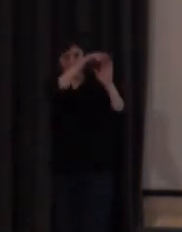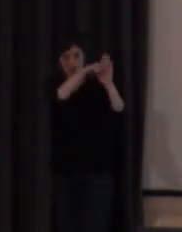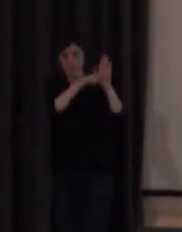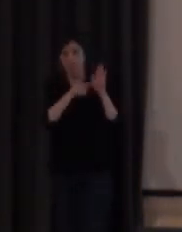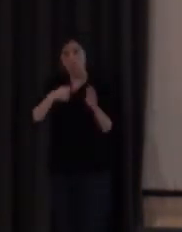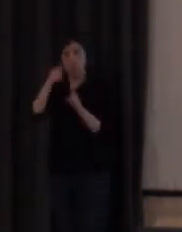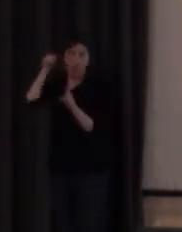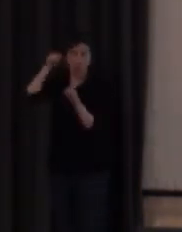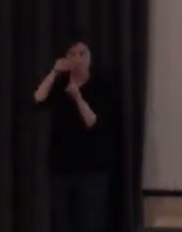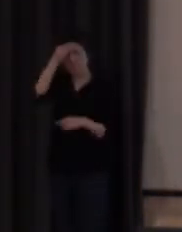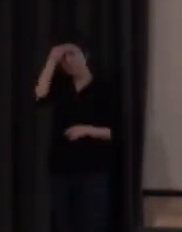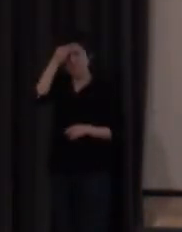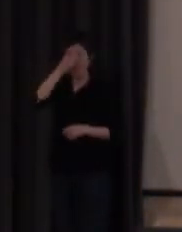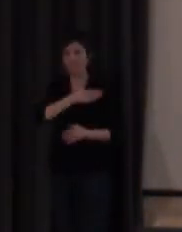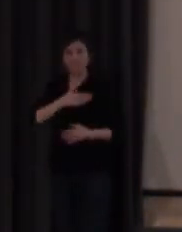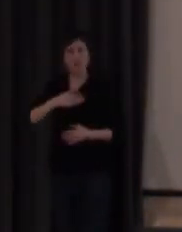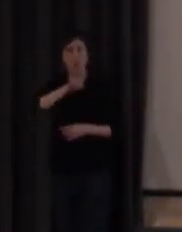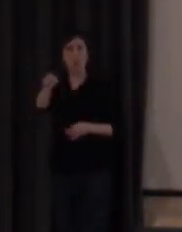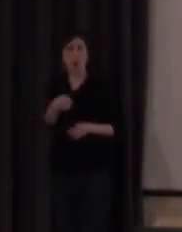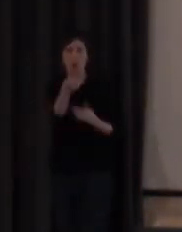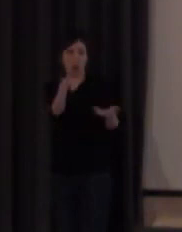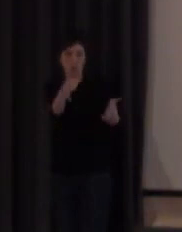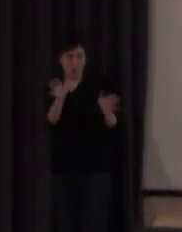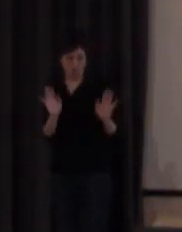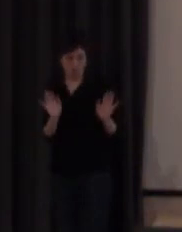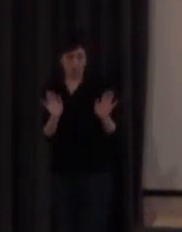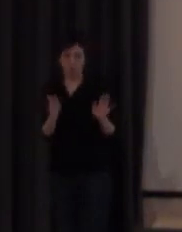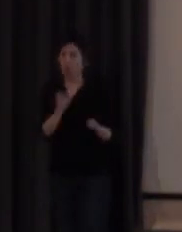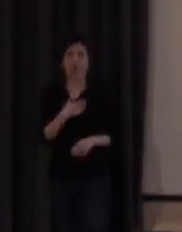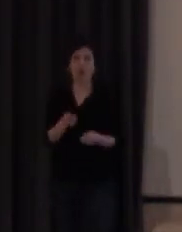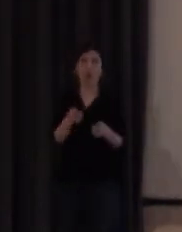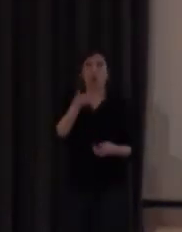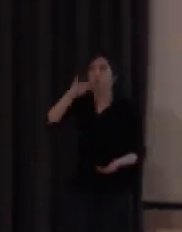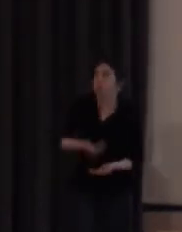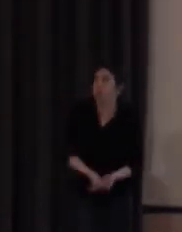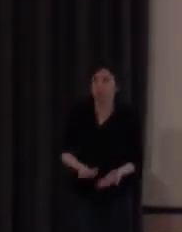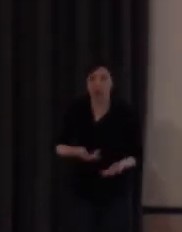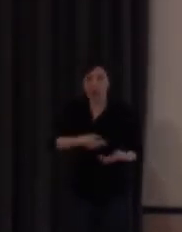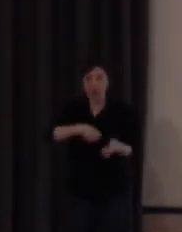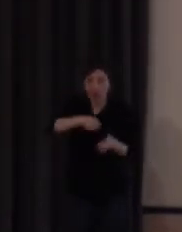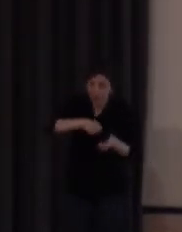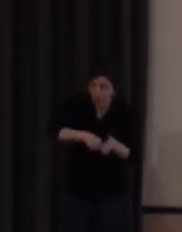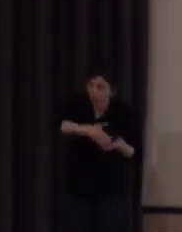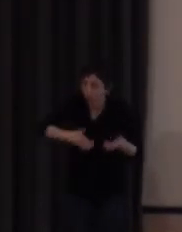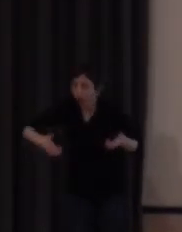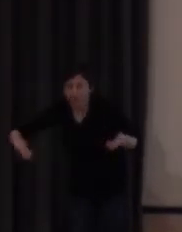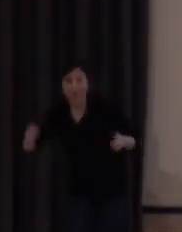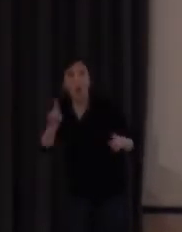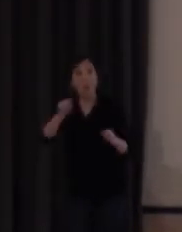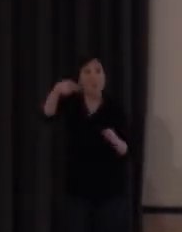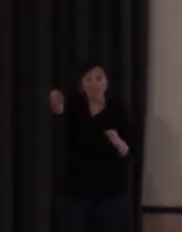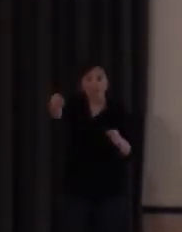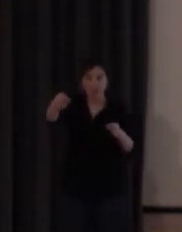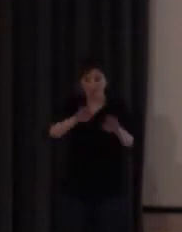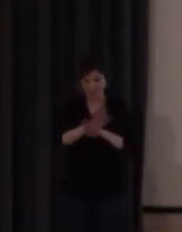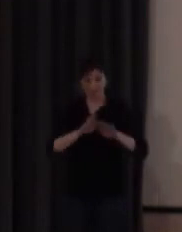dure no mucho más allá de una hora, tampoco pretendo aburrirles a ustedes y sí que me gustaría abrir un debate posterior